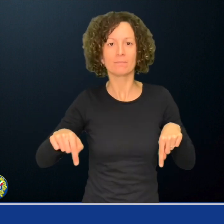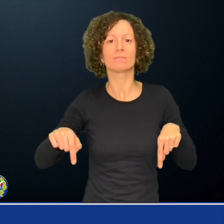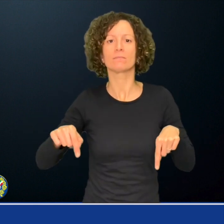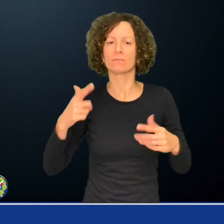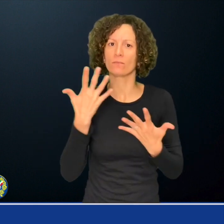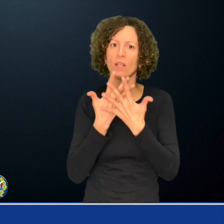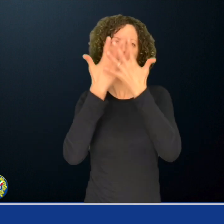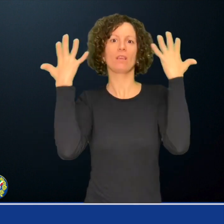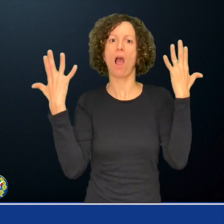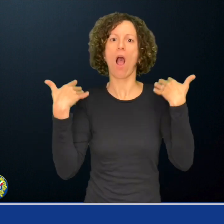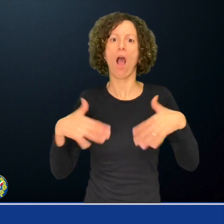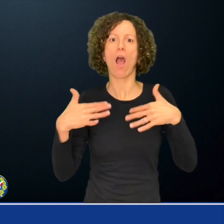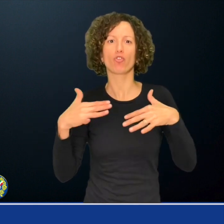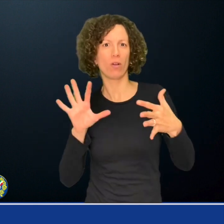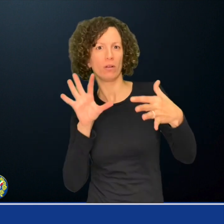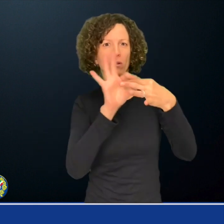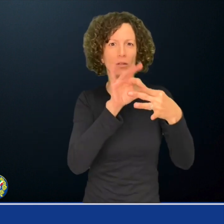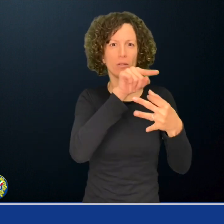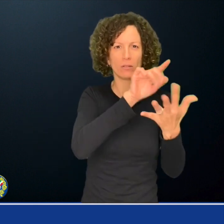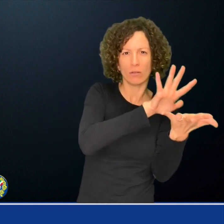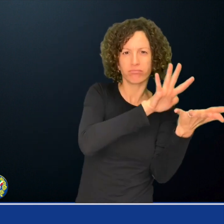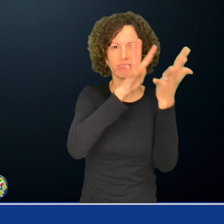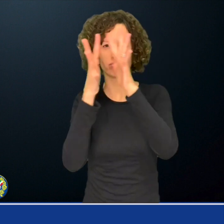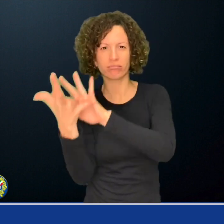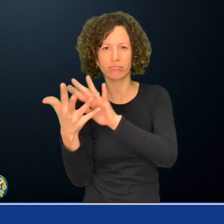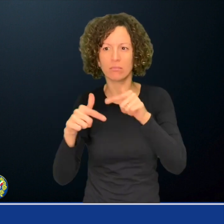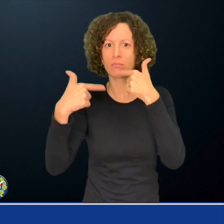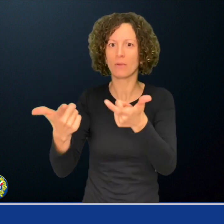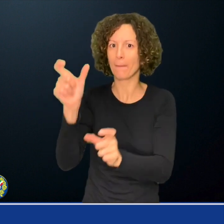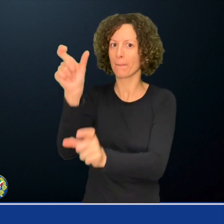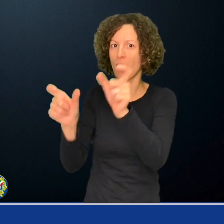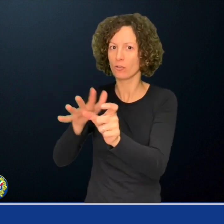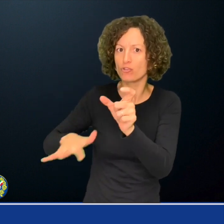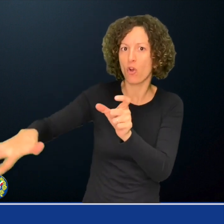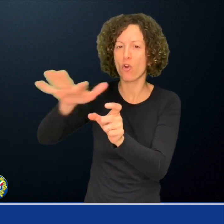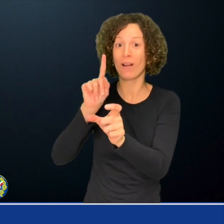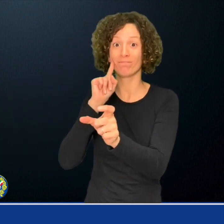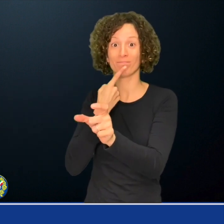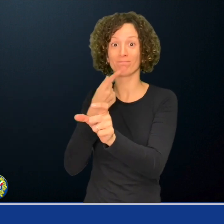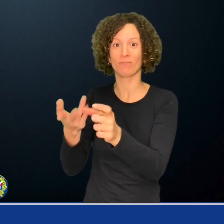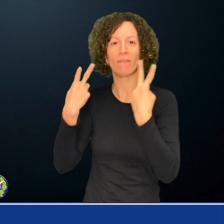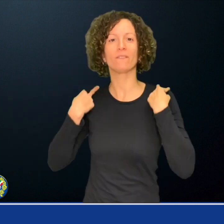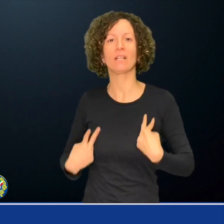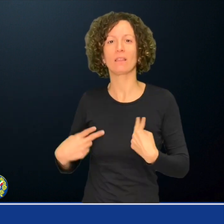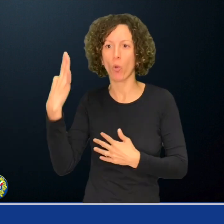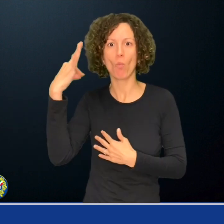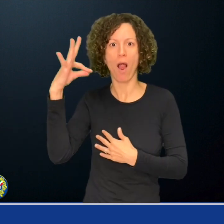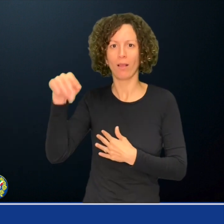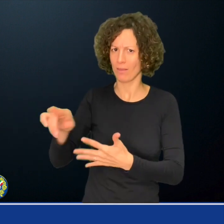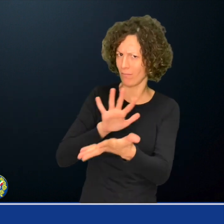'esempio concreto di quella che è la nostra idea di innovazione e del ruolo che può avere per migliorare la qualità della vita delle persone